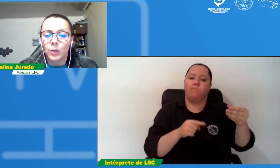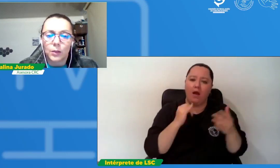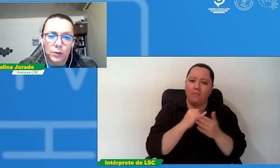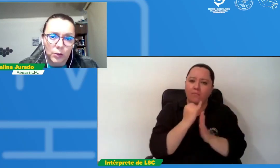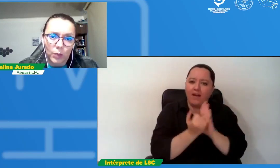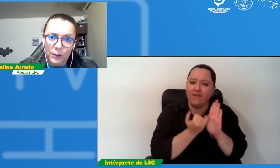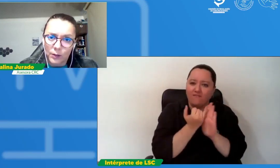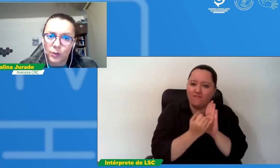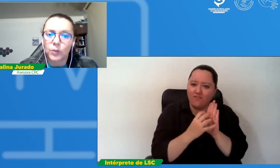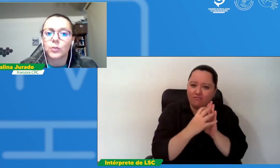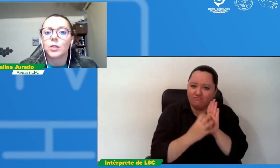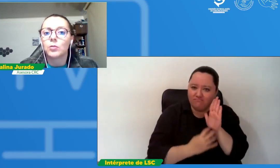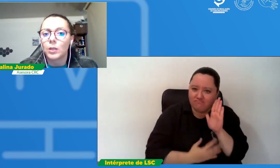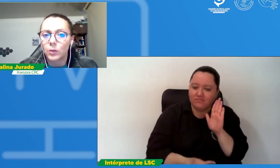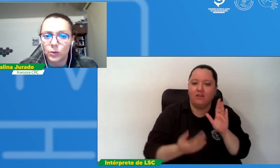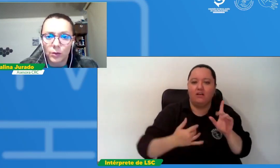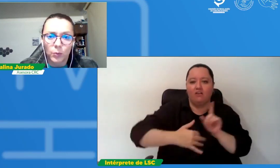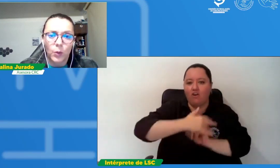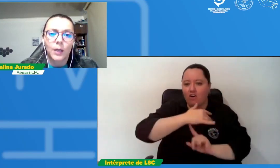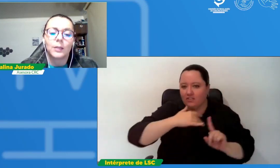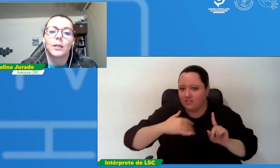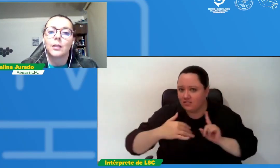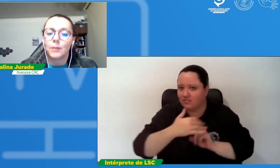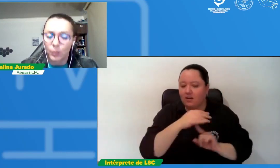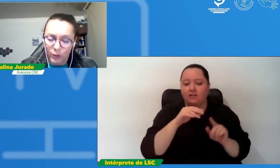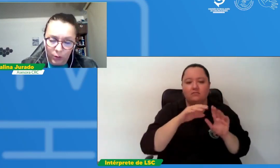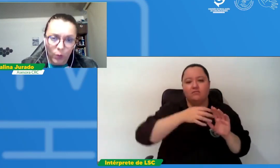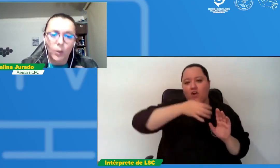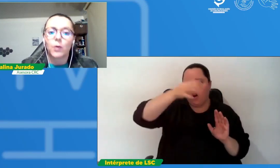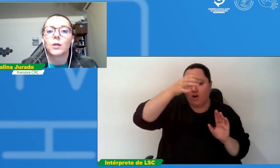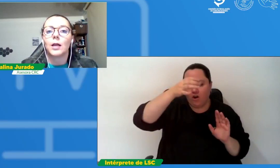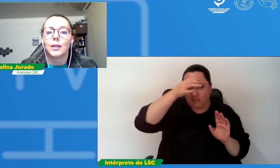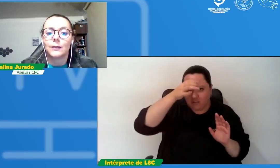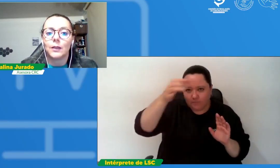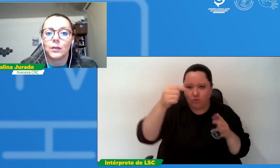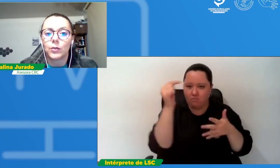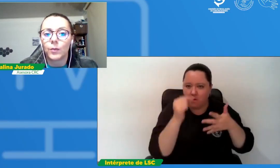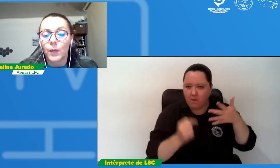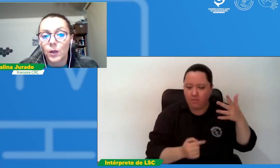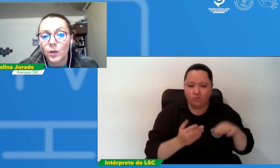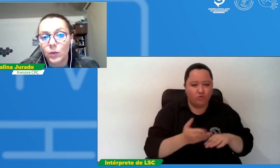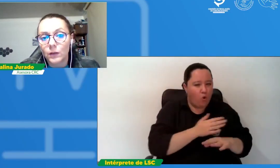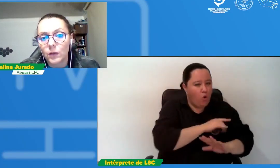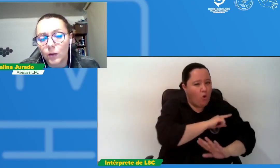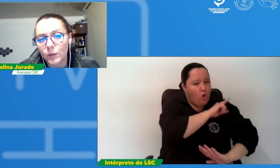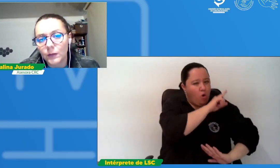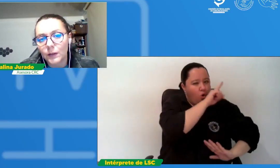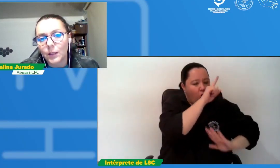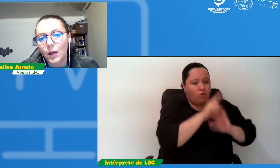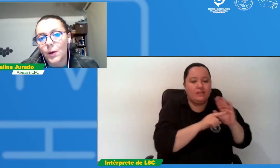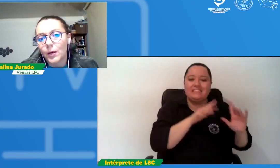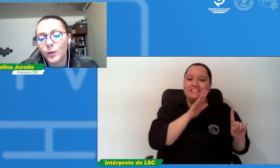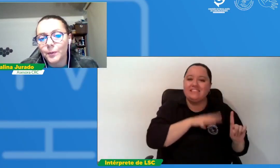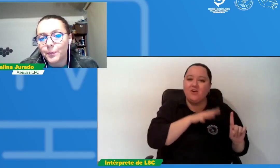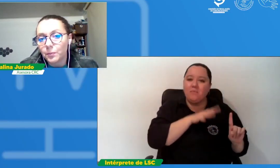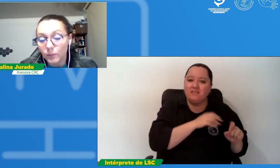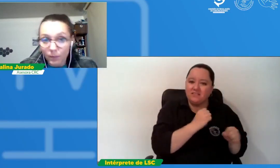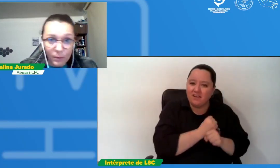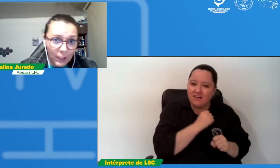contextualización tiene un marco conceptual tiene digamos que todo el abordaje que se hizo durante cinco meses de trabajo y que